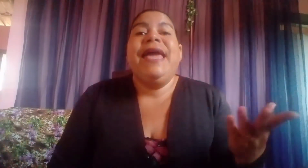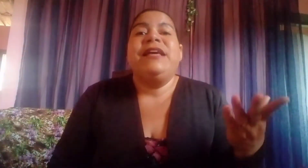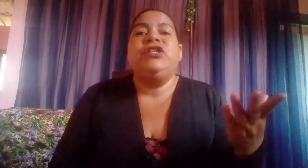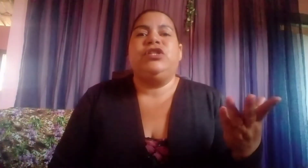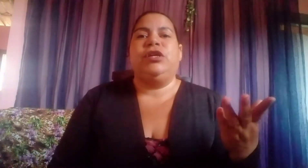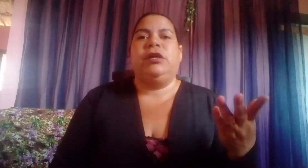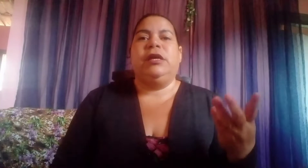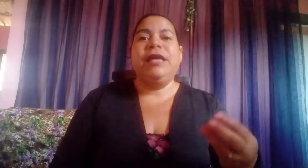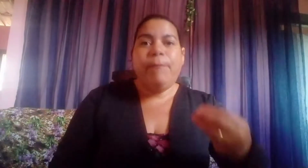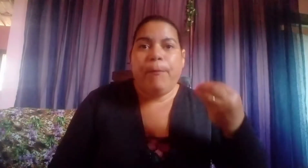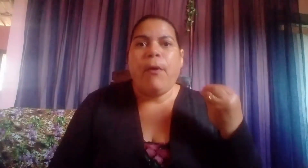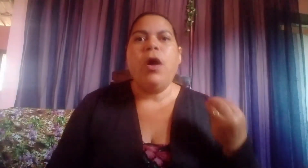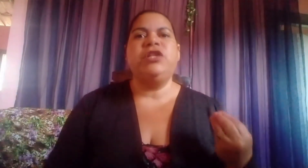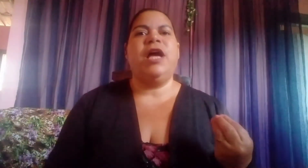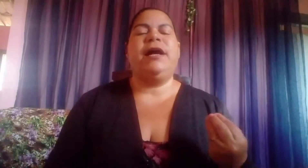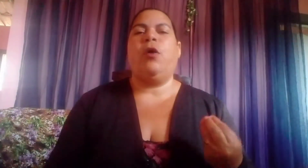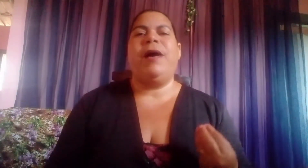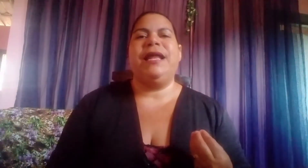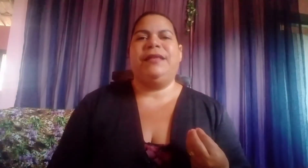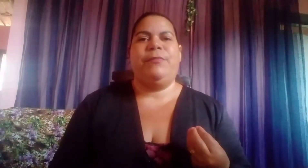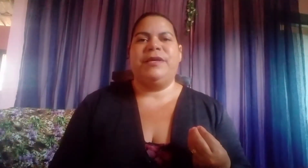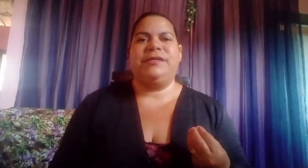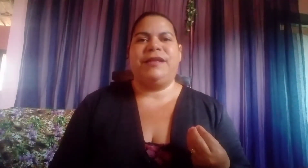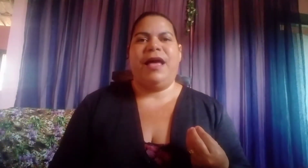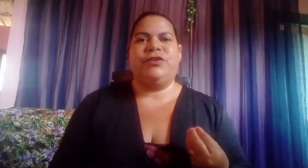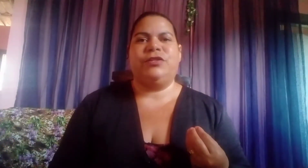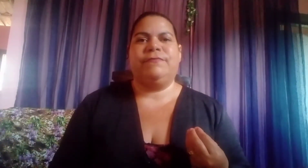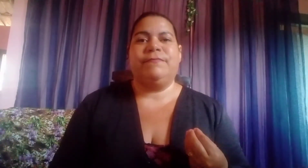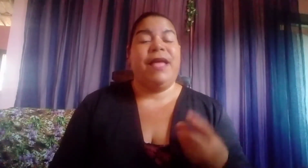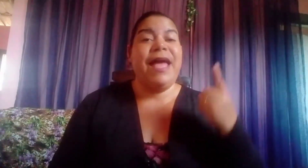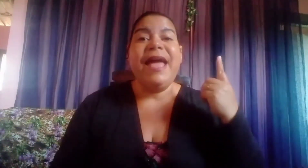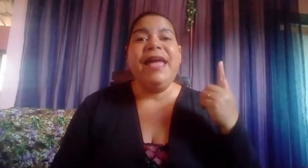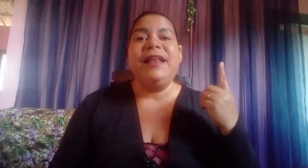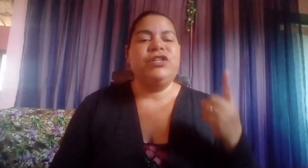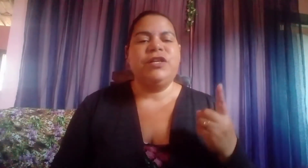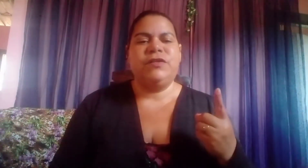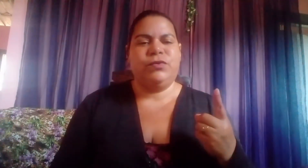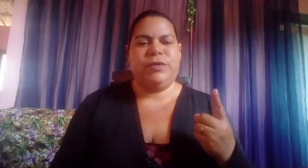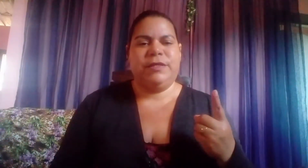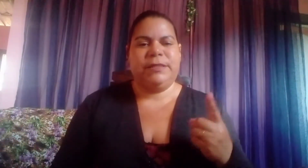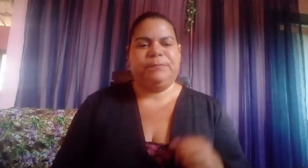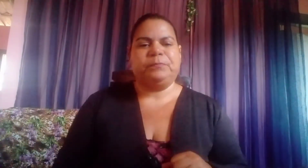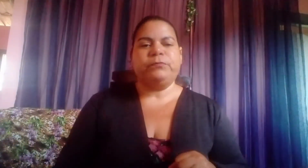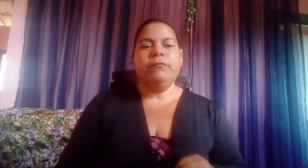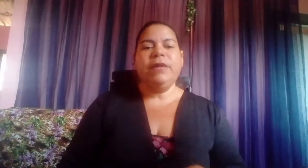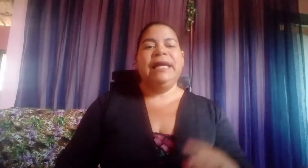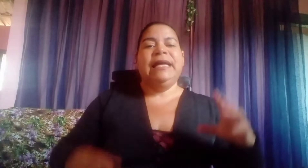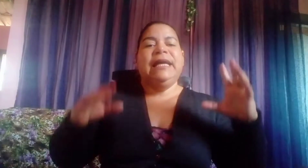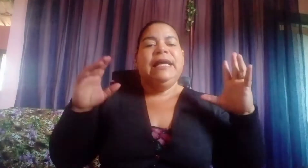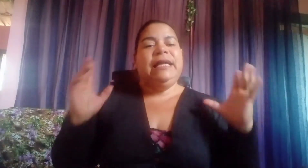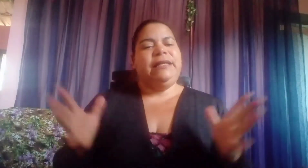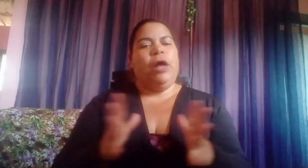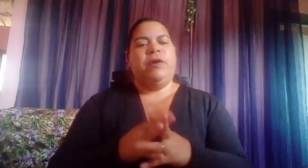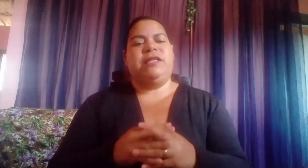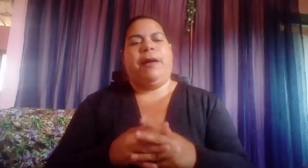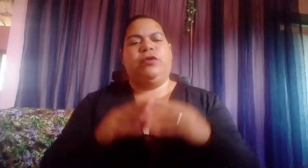este que pode acalmar a tempestade? É ele, Jesus. Então, meus amados,